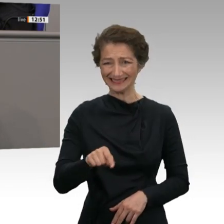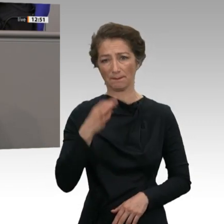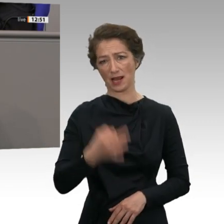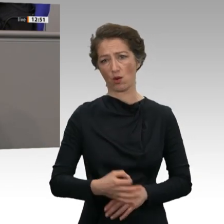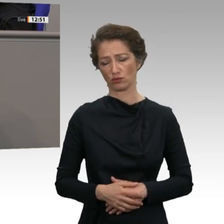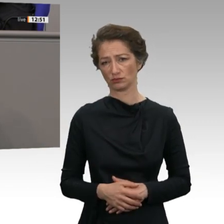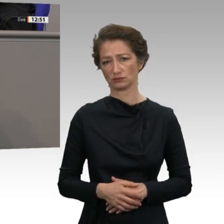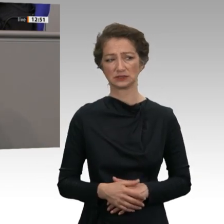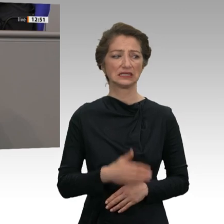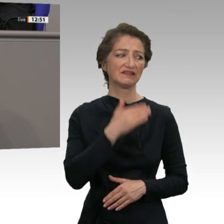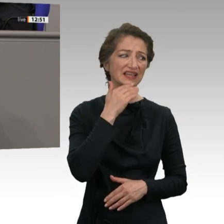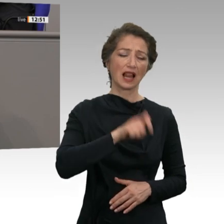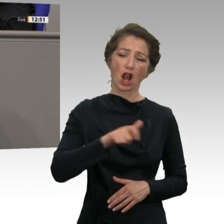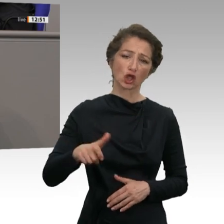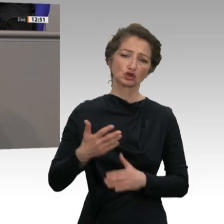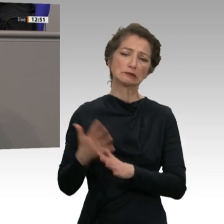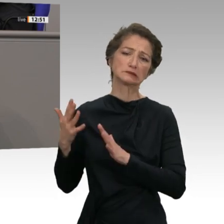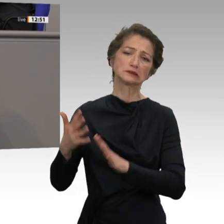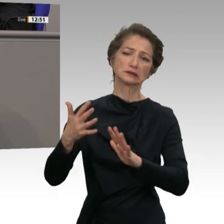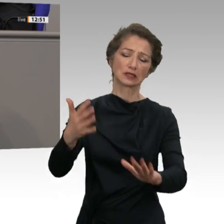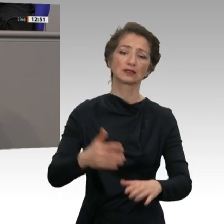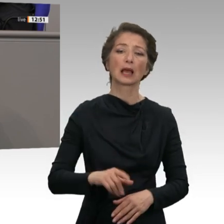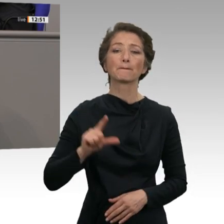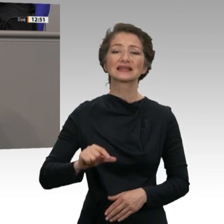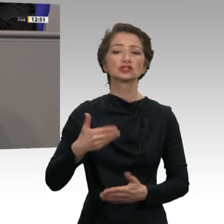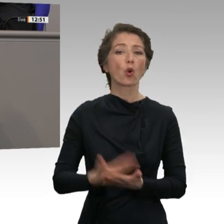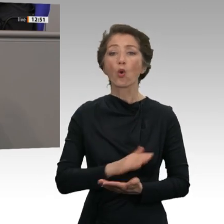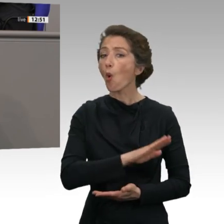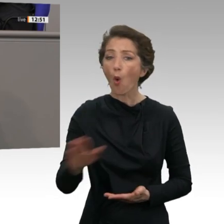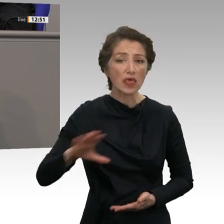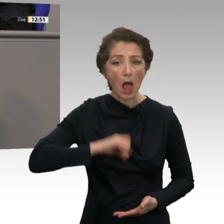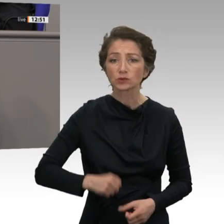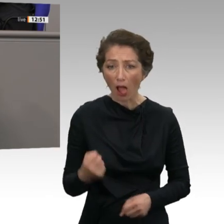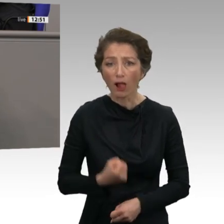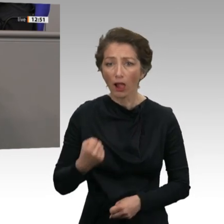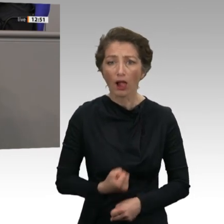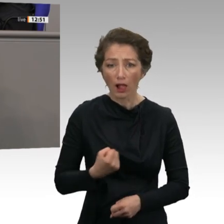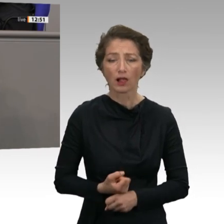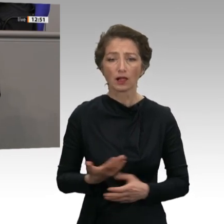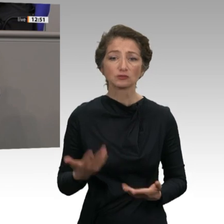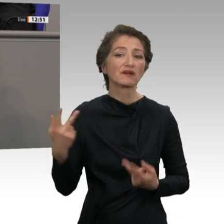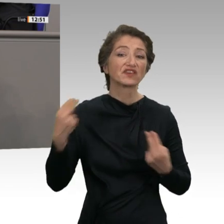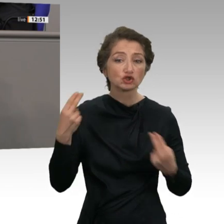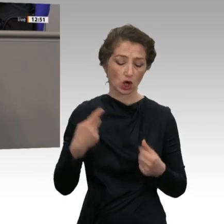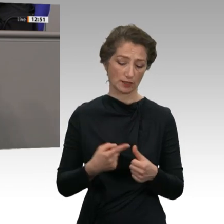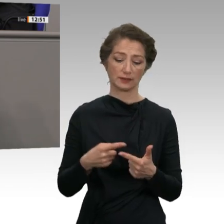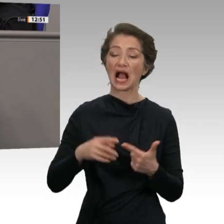haben Jahrzehnte ohne gesetzlichen Mindestlohn arbeiten müssen. Ich denke da beispielsweise an Friseure, Kassiererinnen, Paketzusteller,